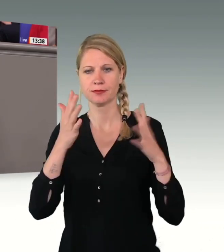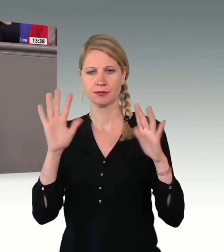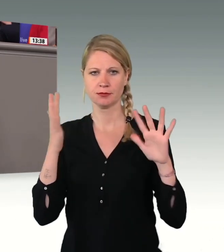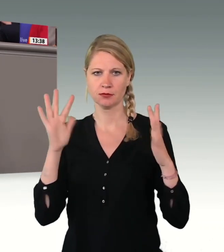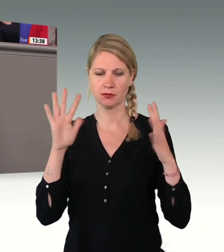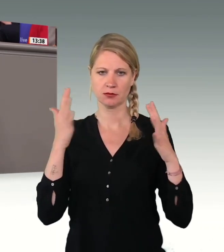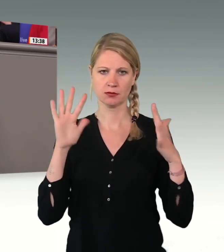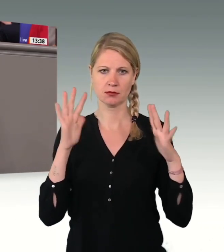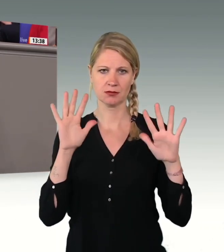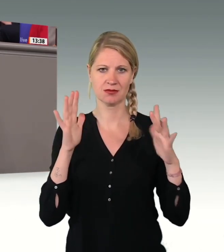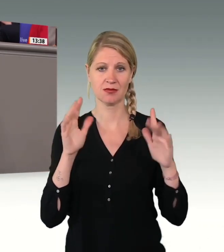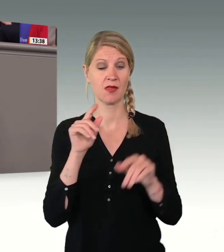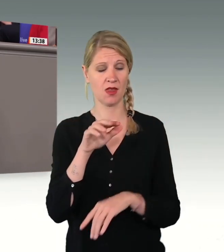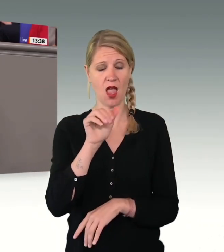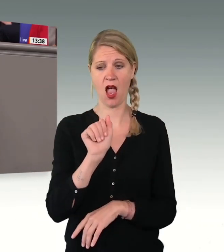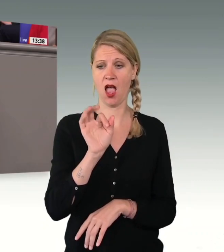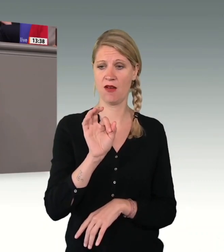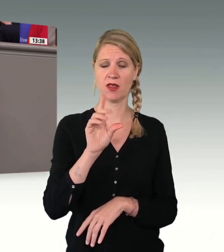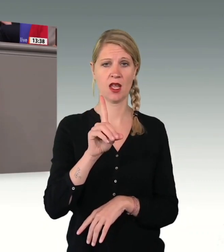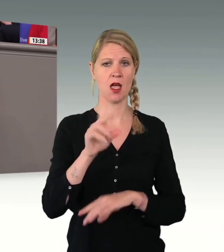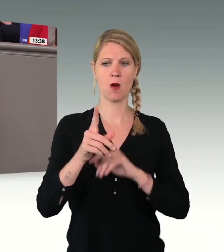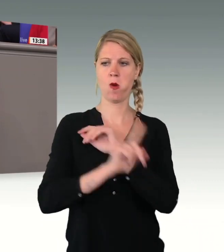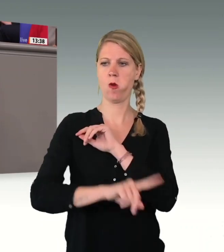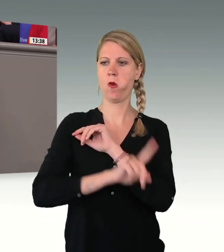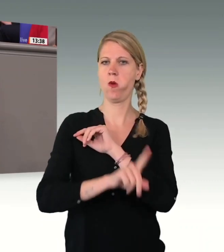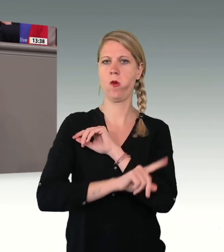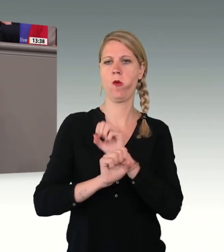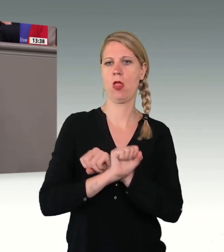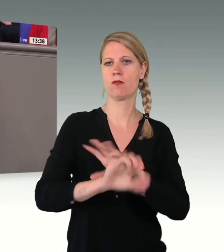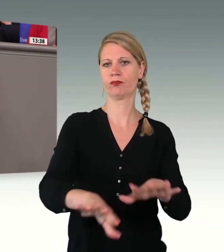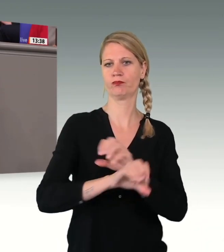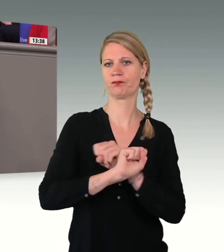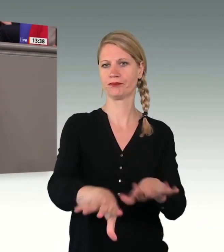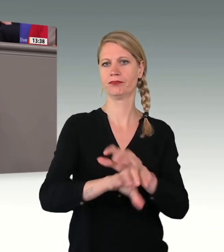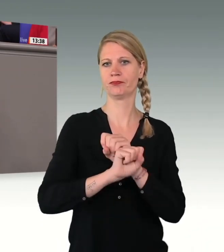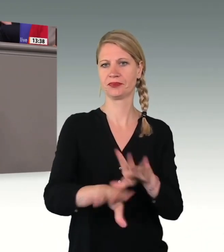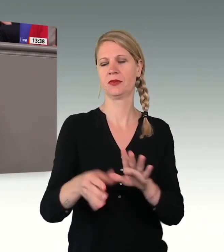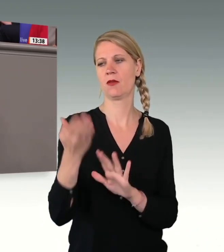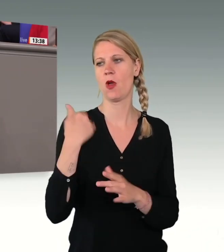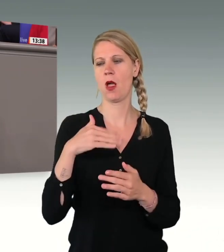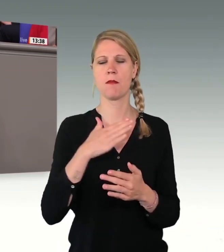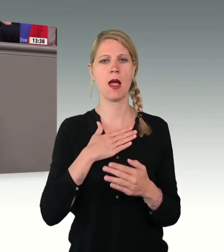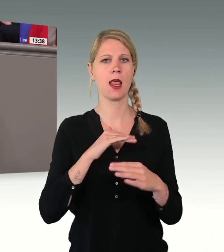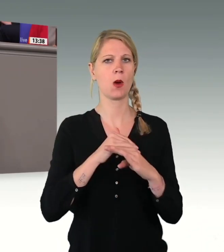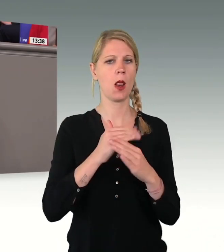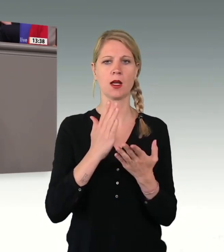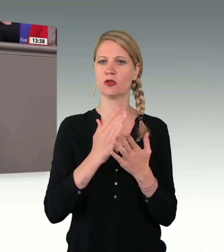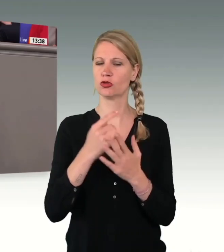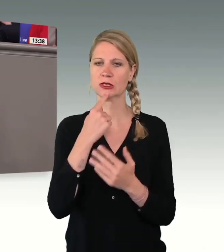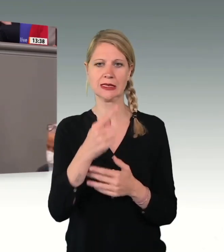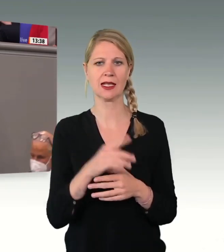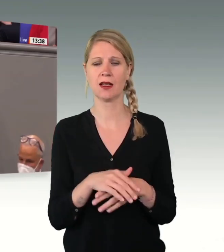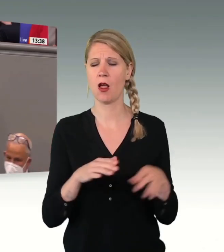Außerdem verbreitet die AfD Mythen und Unwahrheiten, wie es meine Kollegin Phyllis Pollard bereits erwähnt hat. Es ist völlig